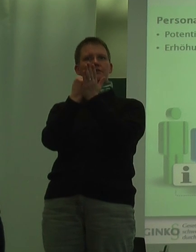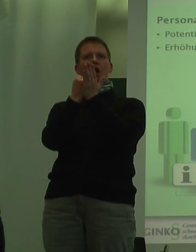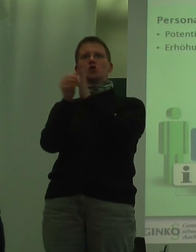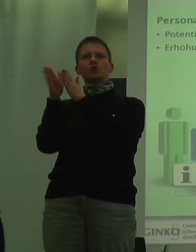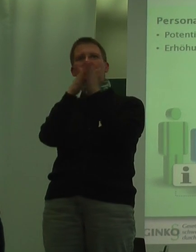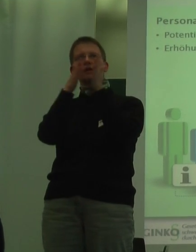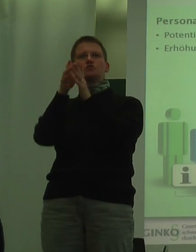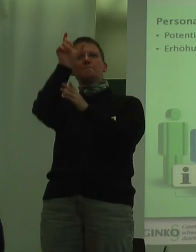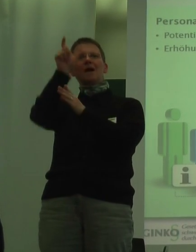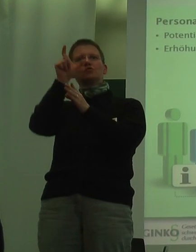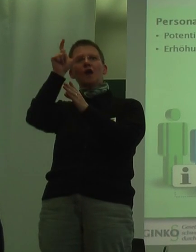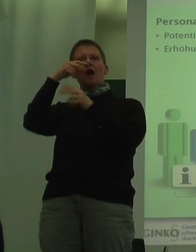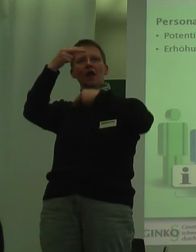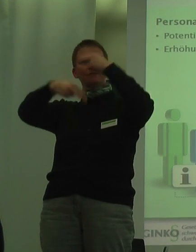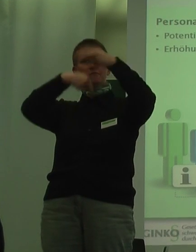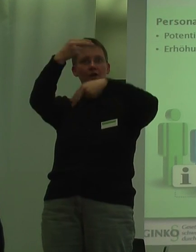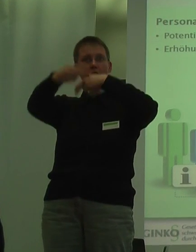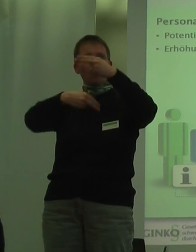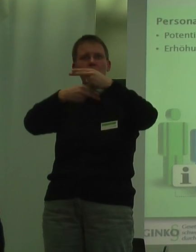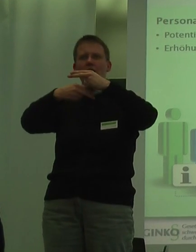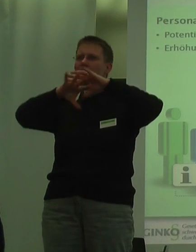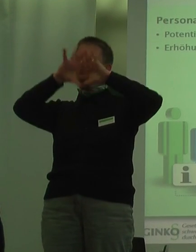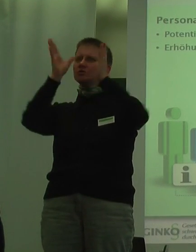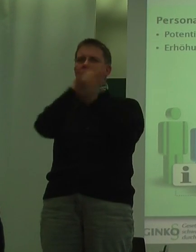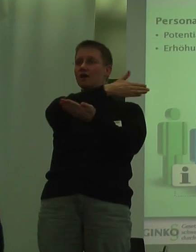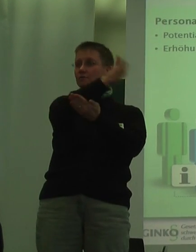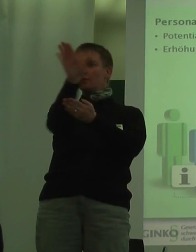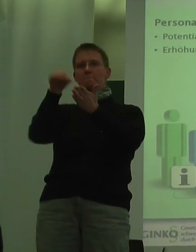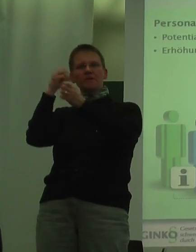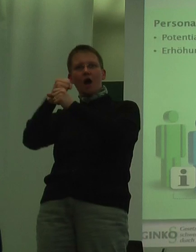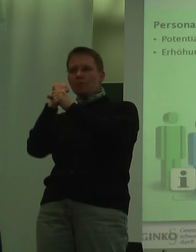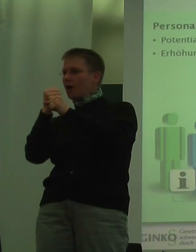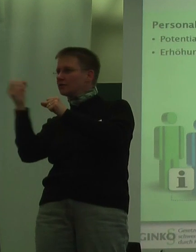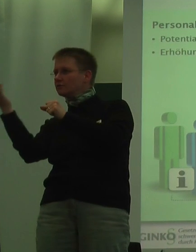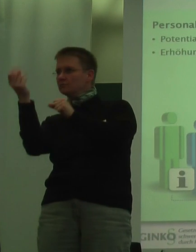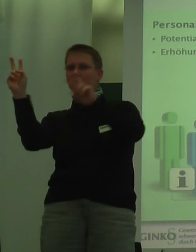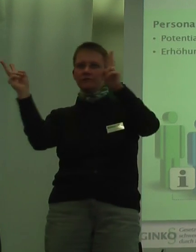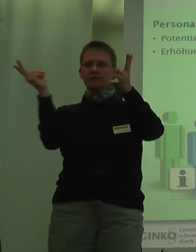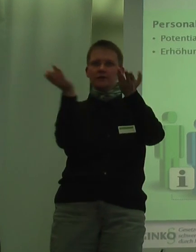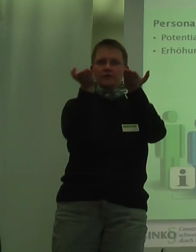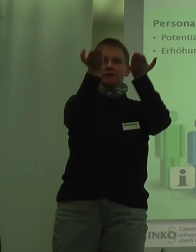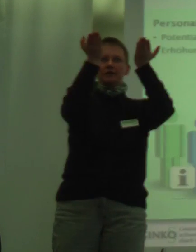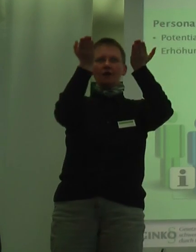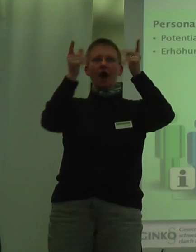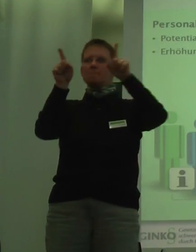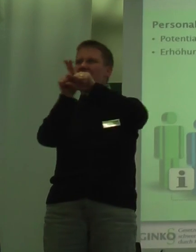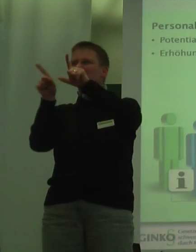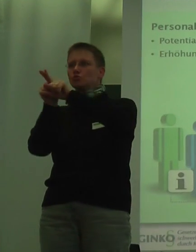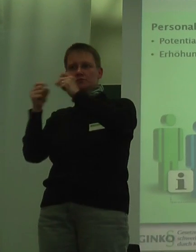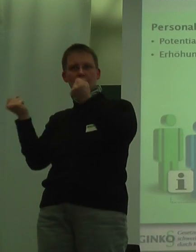Personalentwicklung mit dem Ziel, die Potenziale der Mitarbeiter auszuschöpfen und deren Passungsfähigkeit gegenüber den